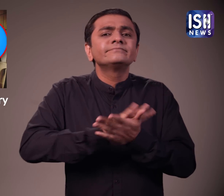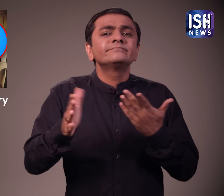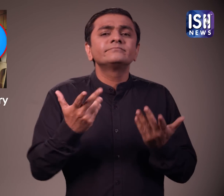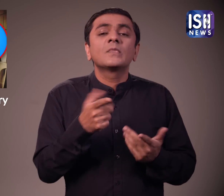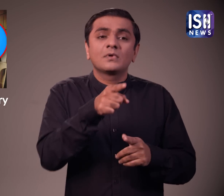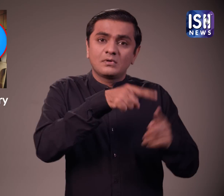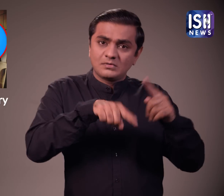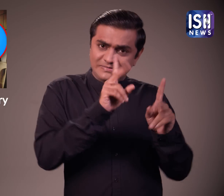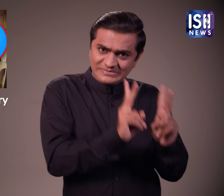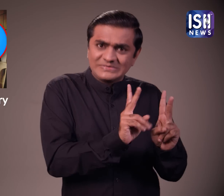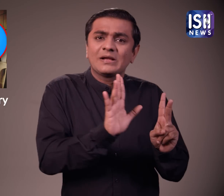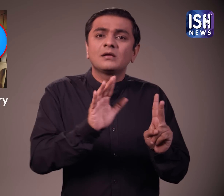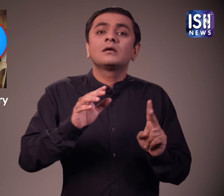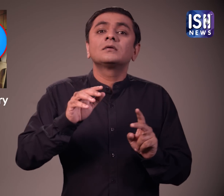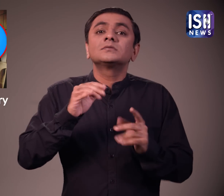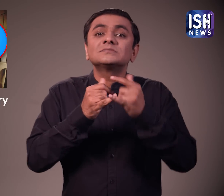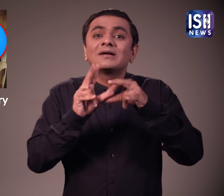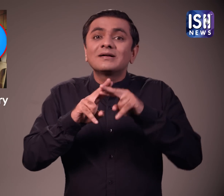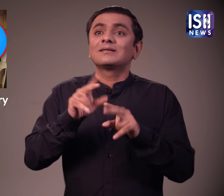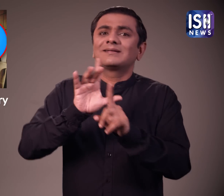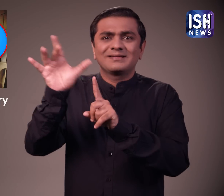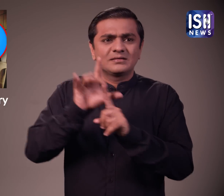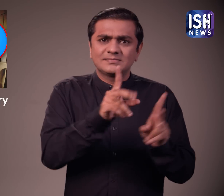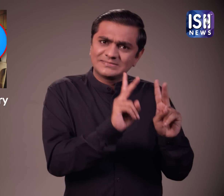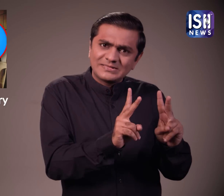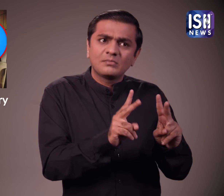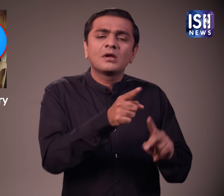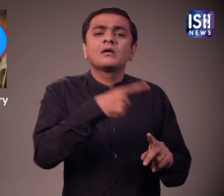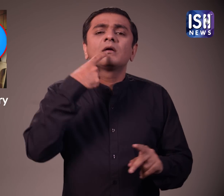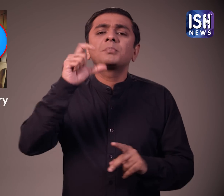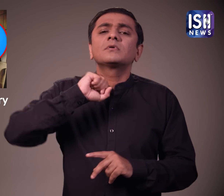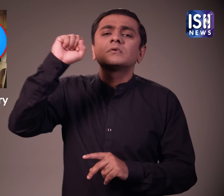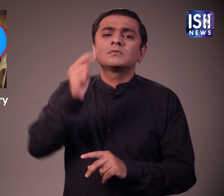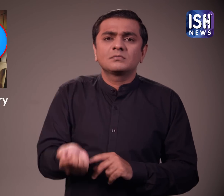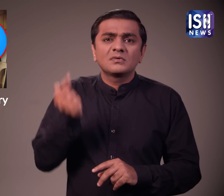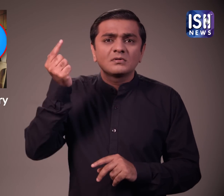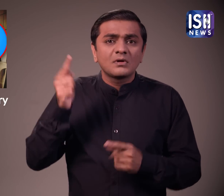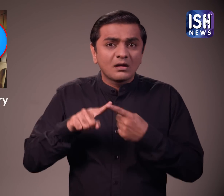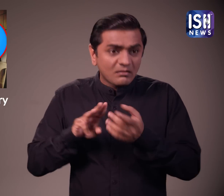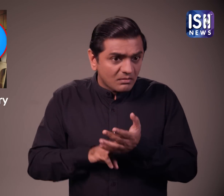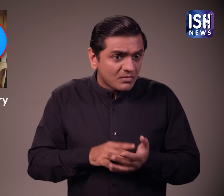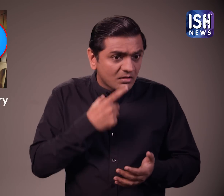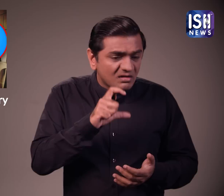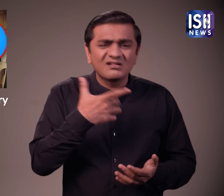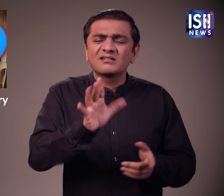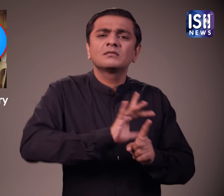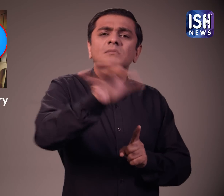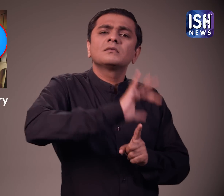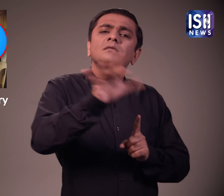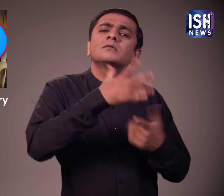सफाई कर्मचारियों को नौकरी से नहीं निकाला गया था लेकिन वे अधिक बेतन के लिए हर्ताल पर चले गए यह देखते ही मस्क ने सफाई